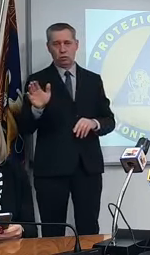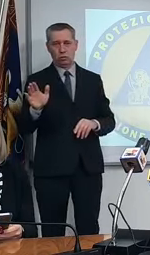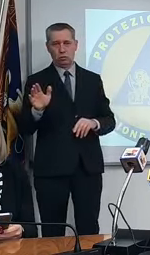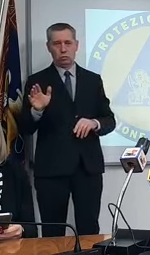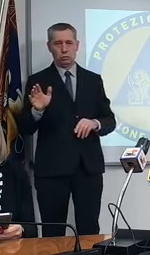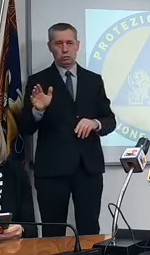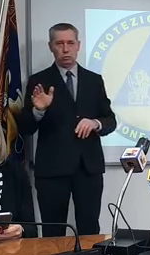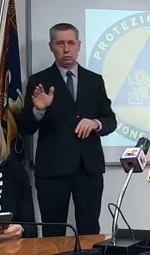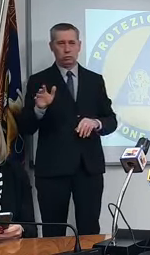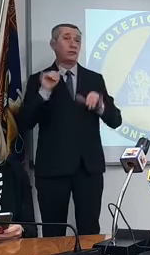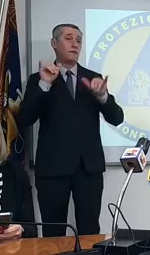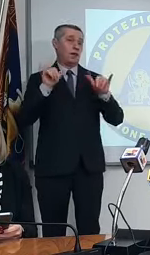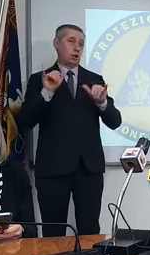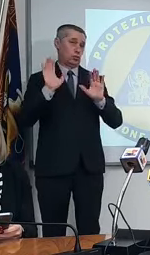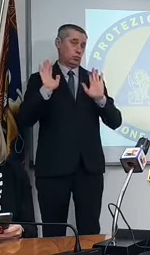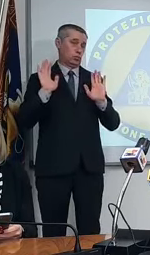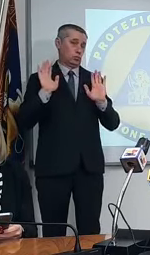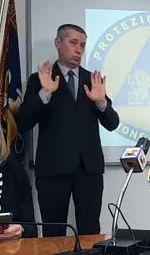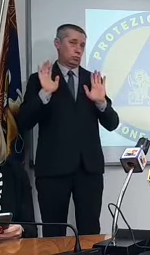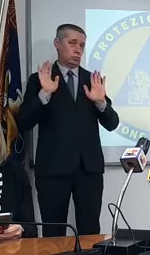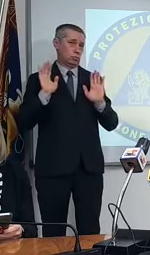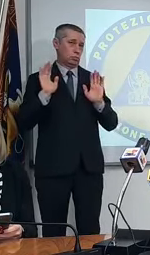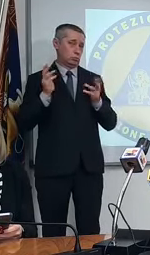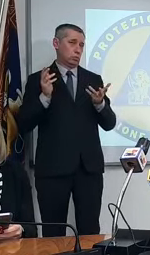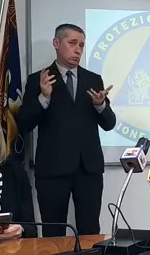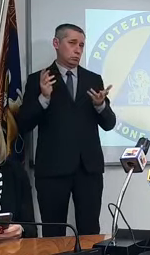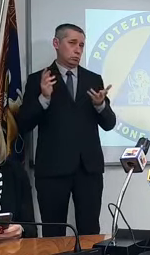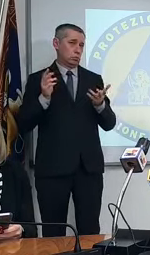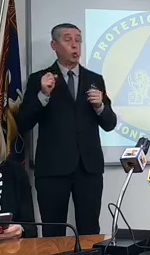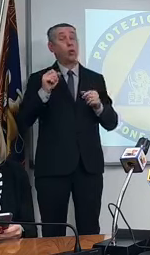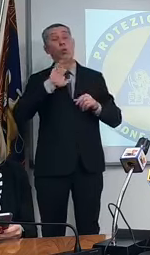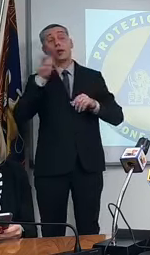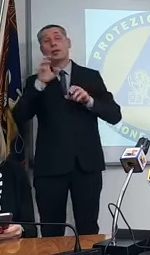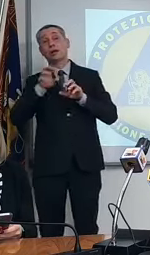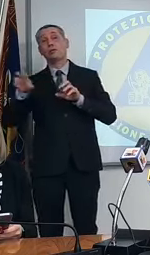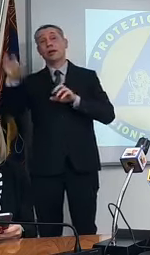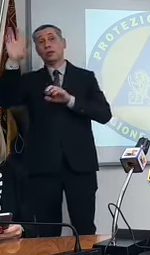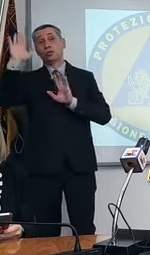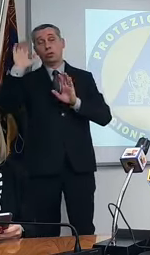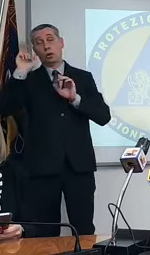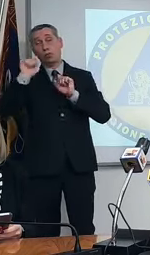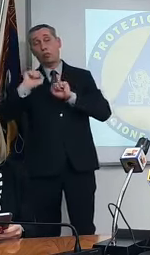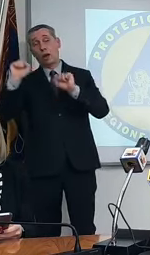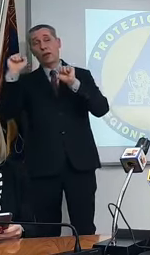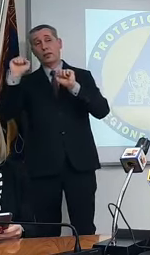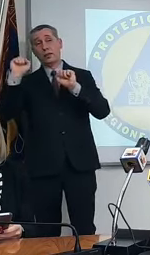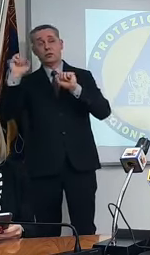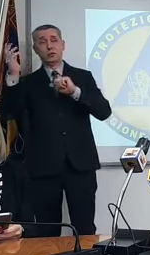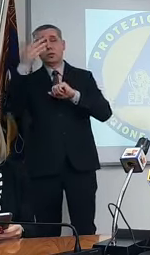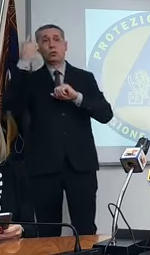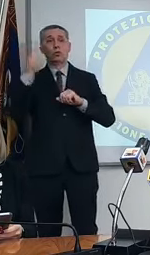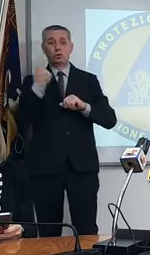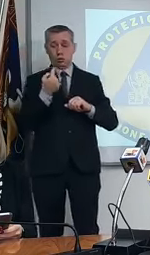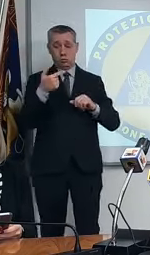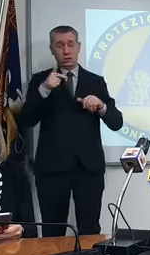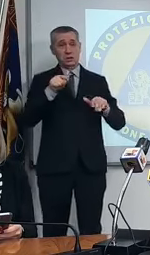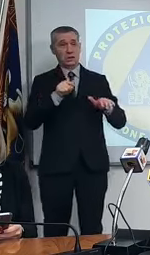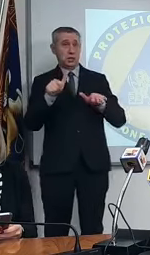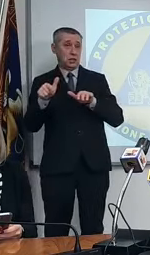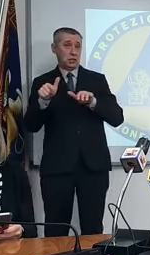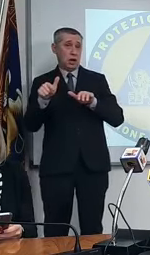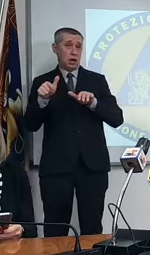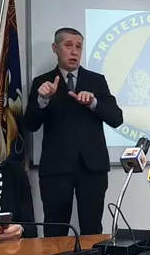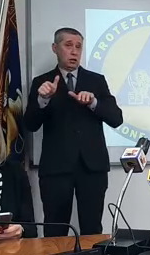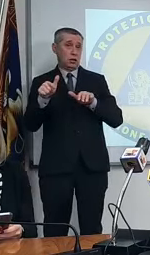cioè dai dati che ho visto non magari ci può essere una ragione come è accaduto a noi cioè sai la settimana che ti c'è un guaio non